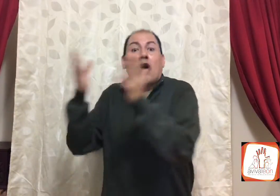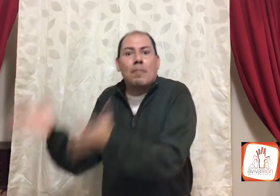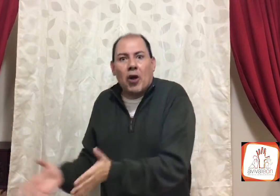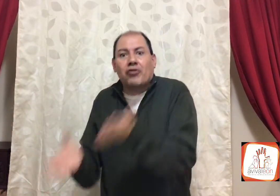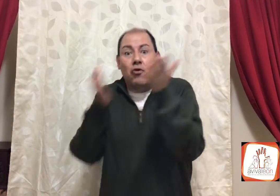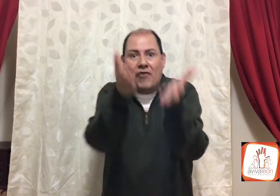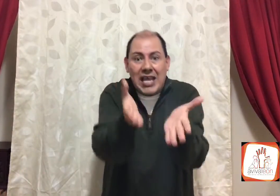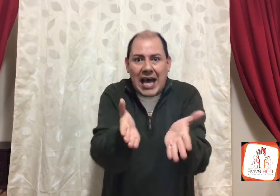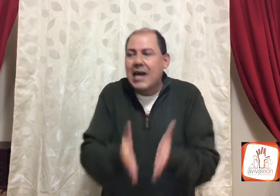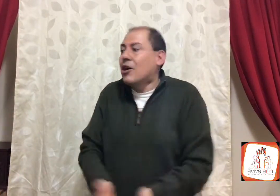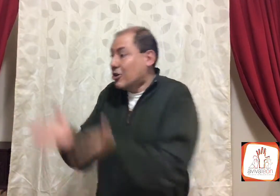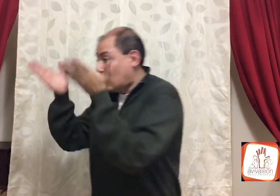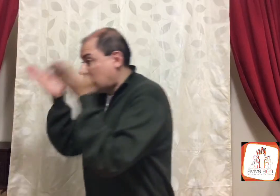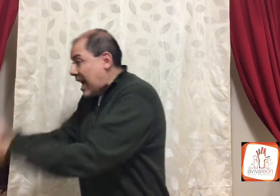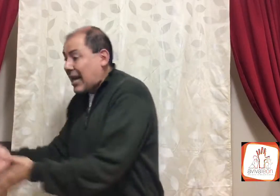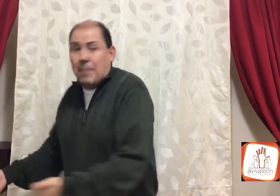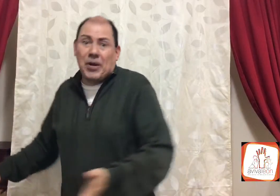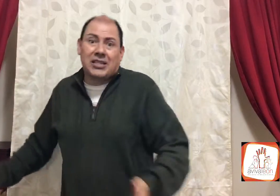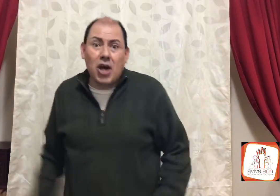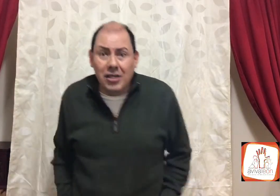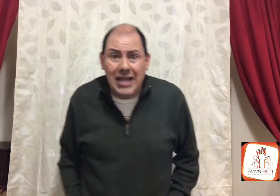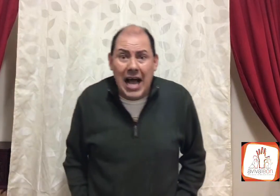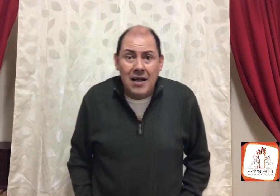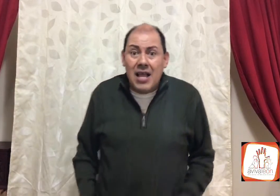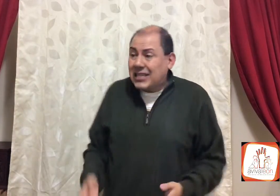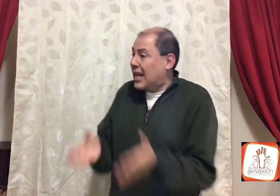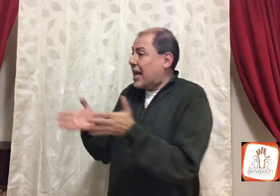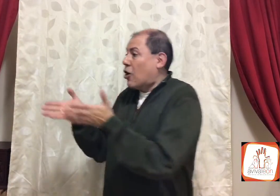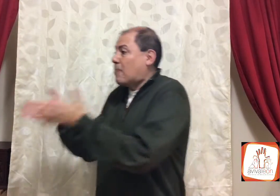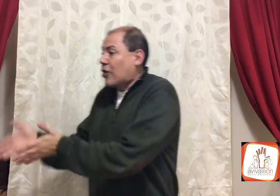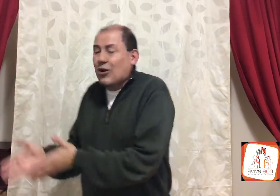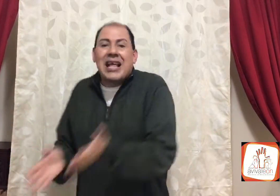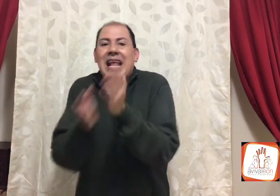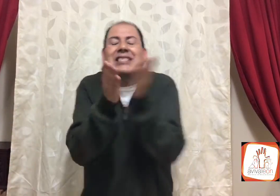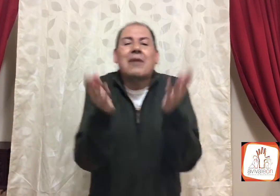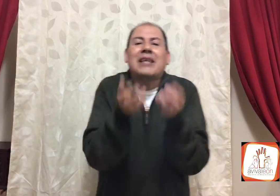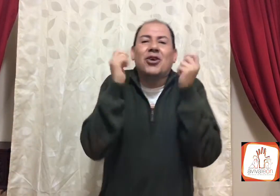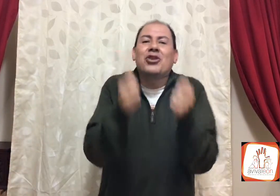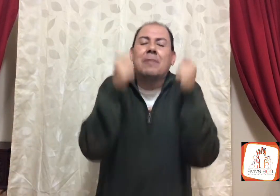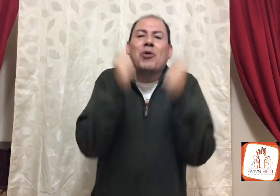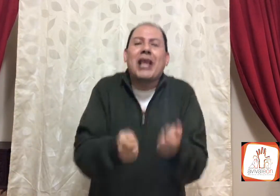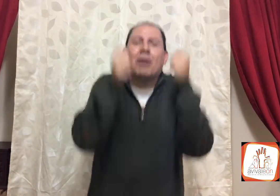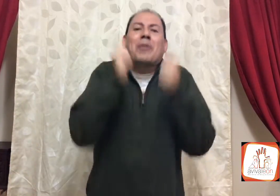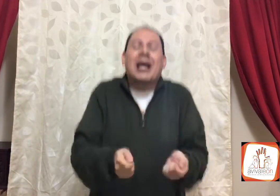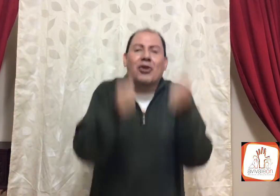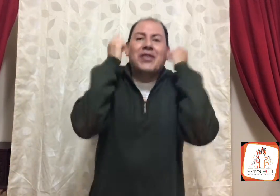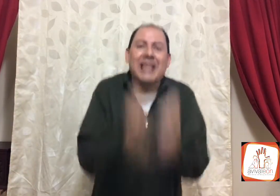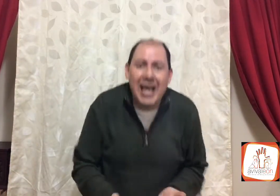compró tu vida, con su sangre preciosa, es el que compró tu, la salvación no se puede comprar con dinero,